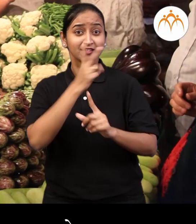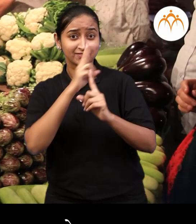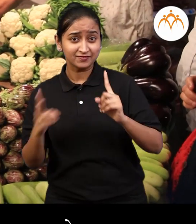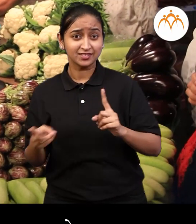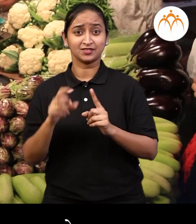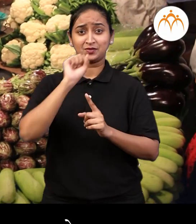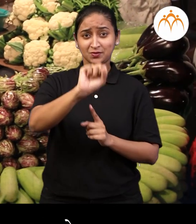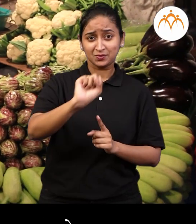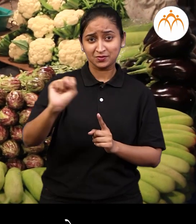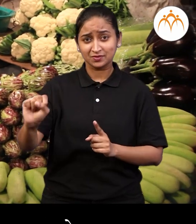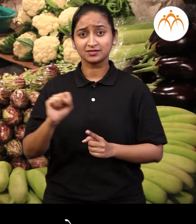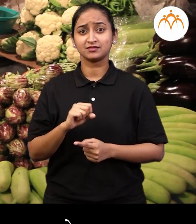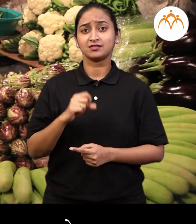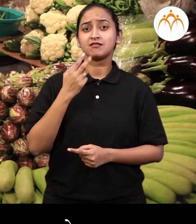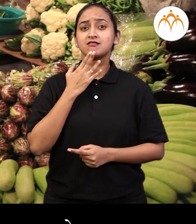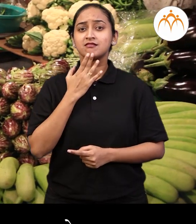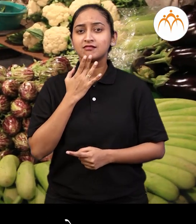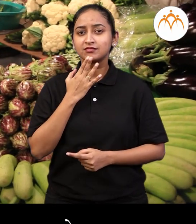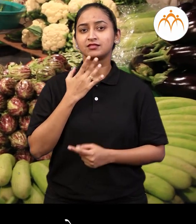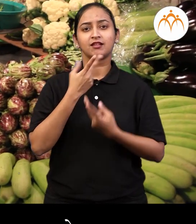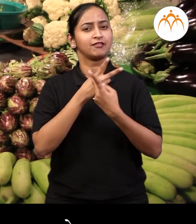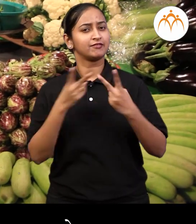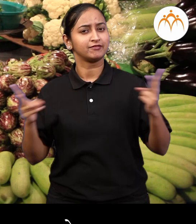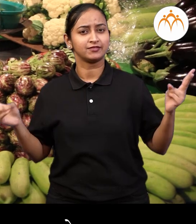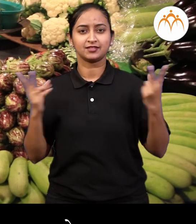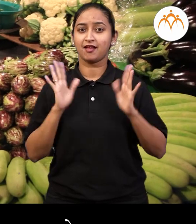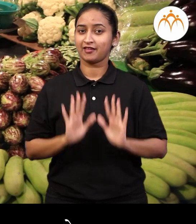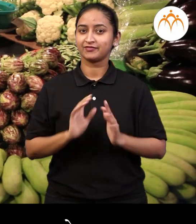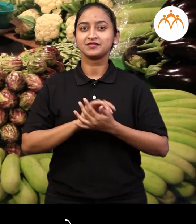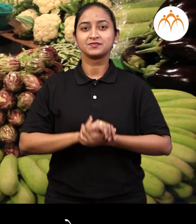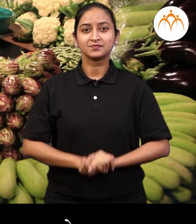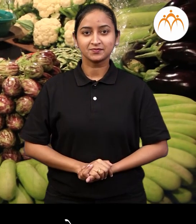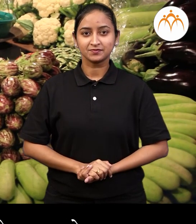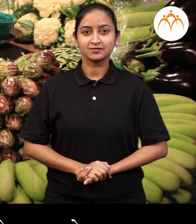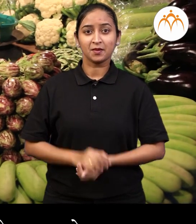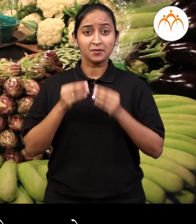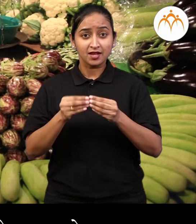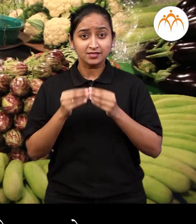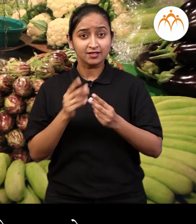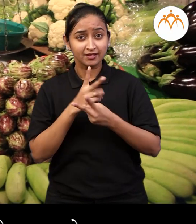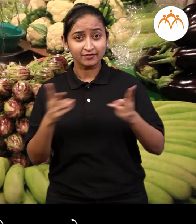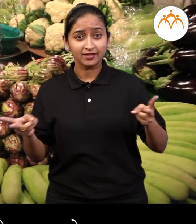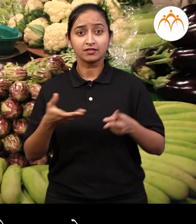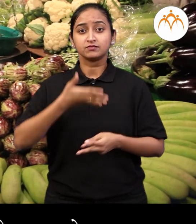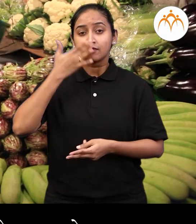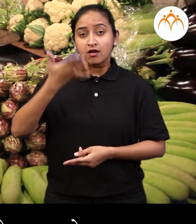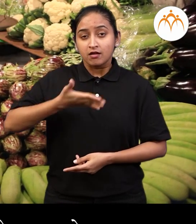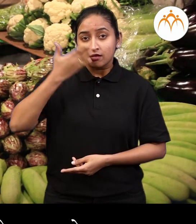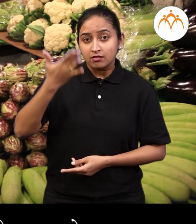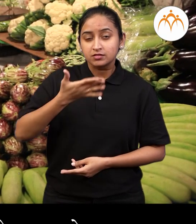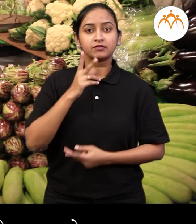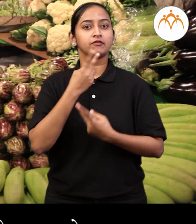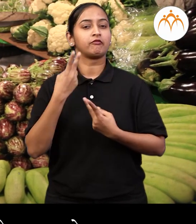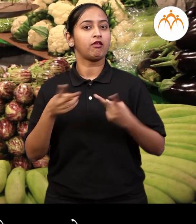प्रत्यक भाजी चा रंग वेग्णा आहे प्रत्यक भाजी